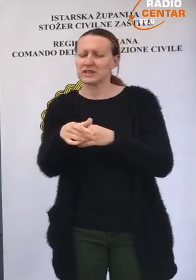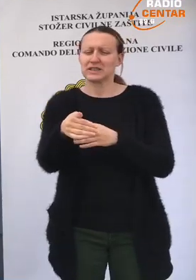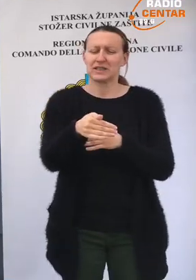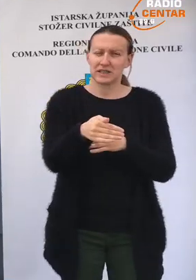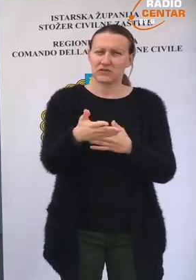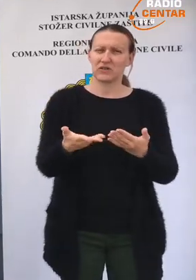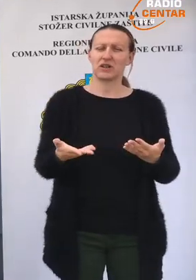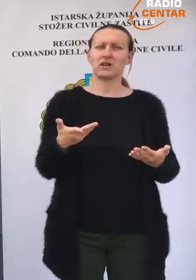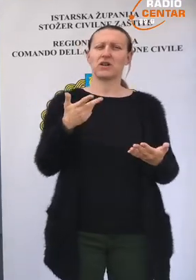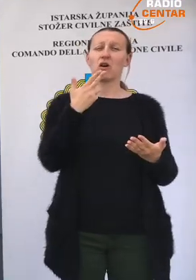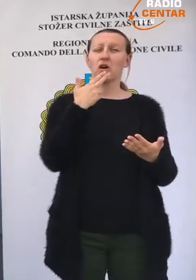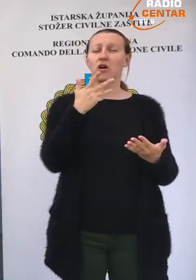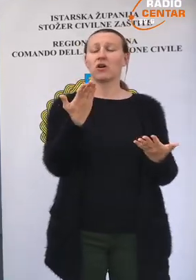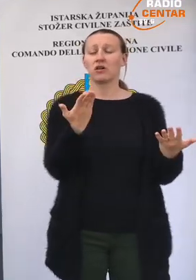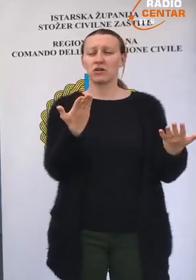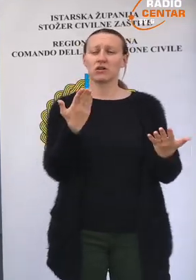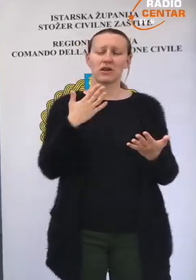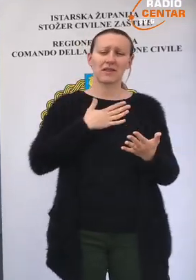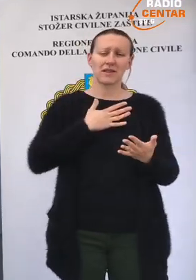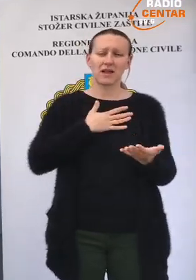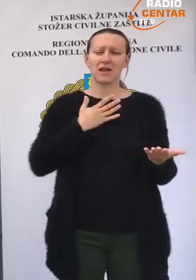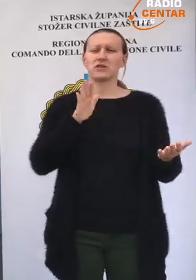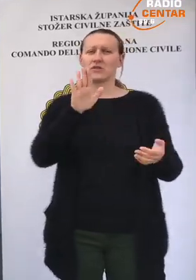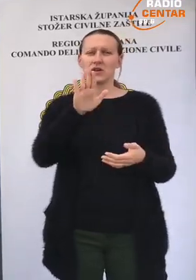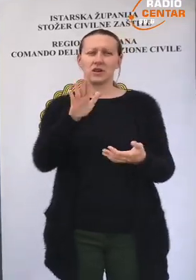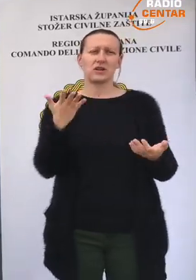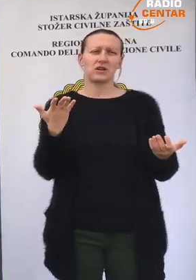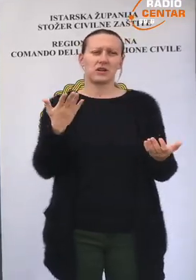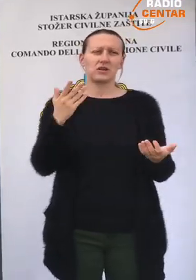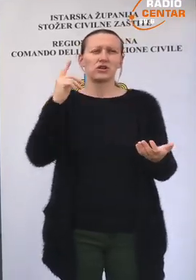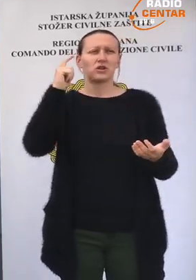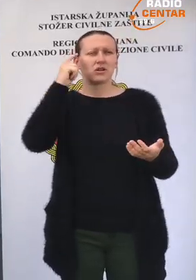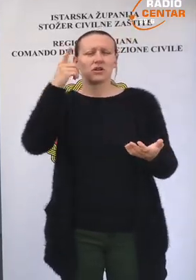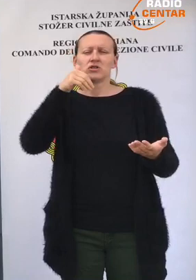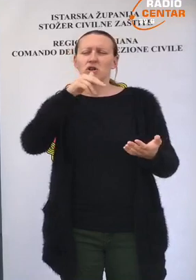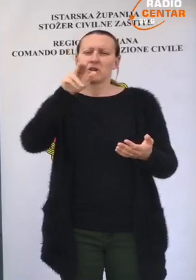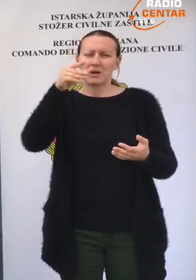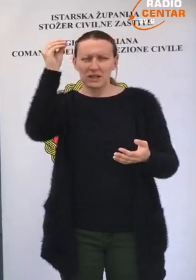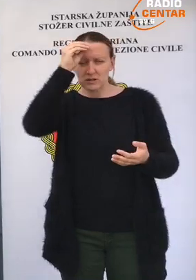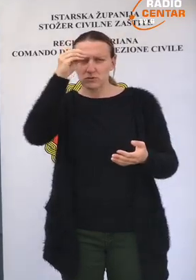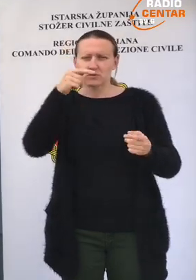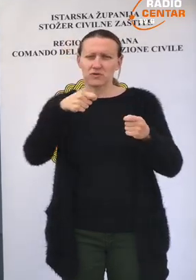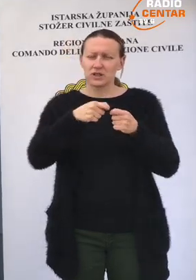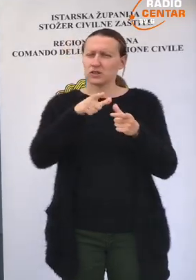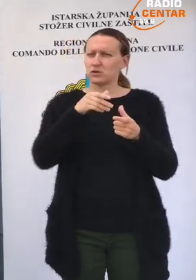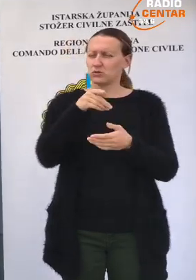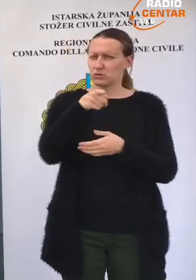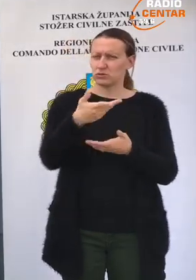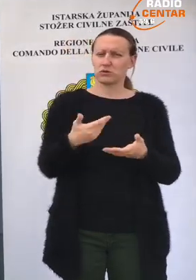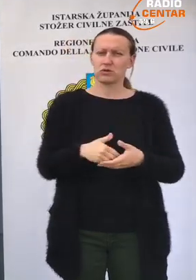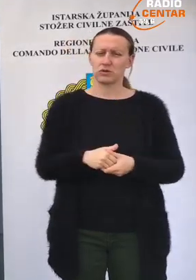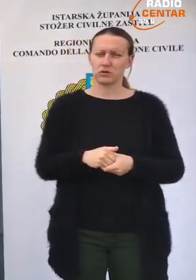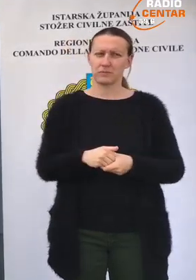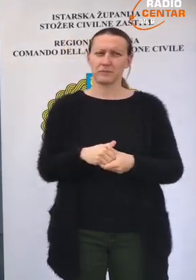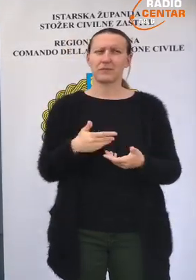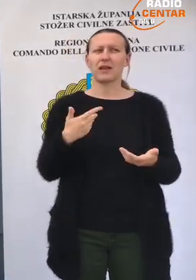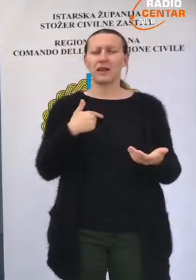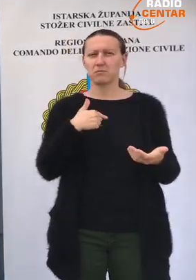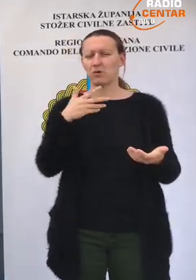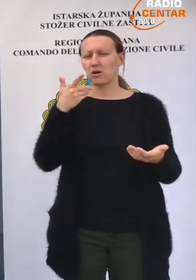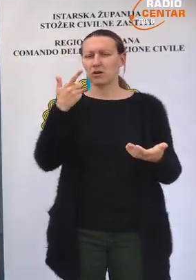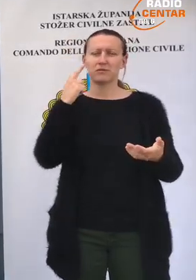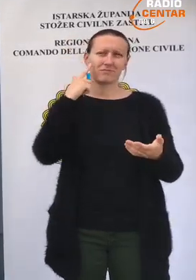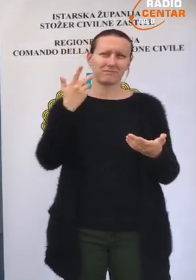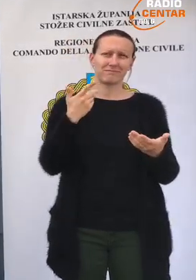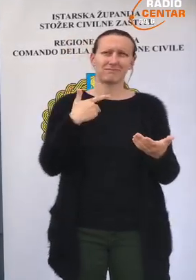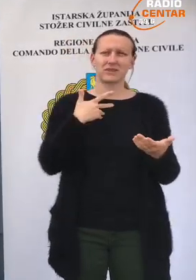koja su naša, odnosno vaša saznanja po tom pitanju? Saznanja su